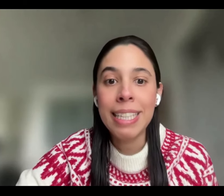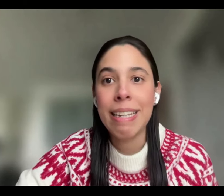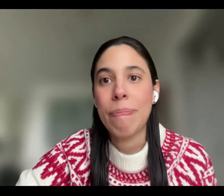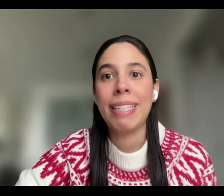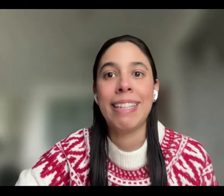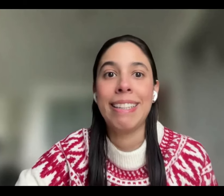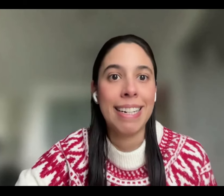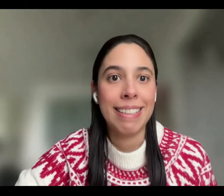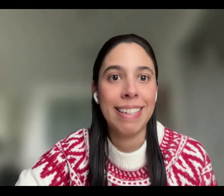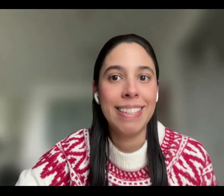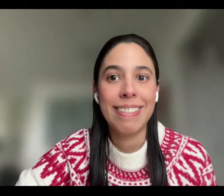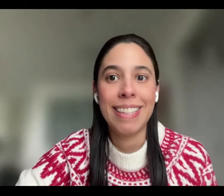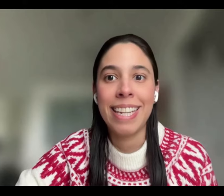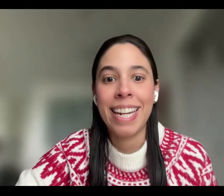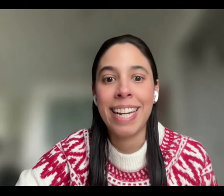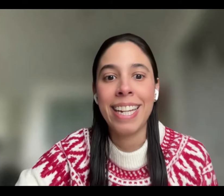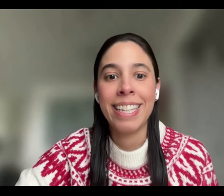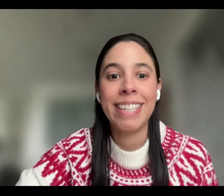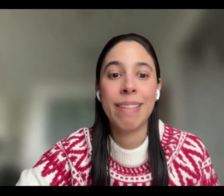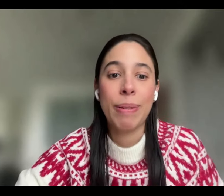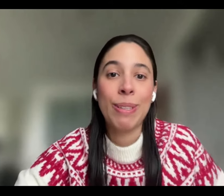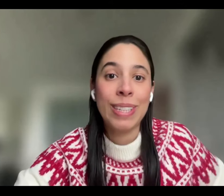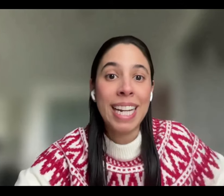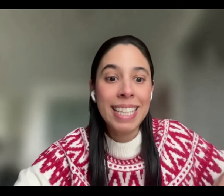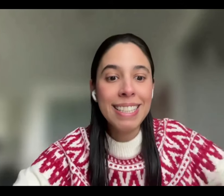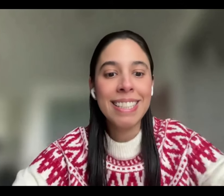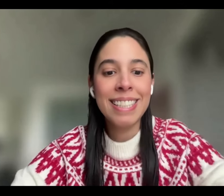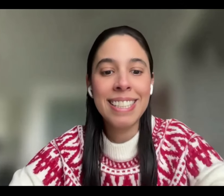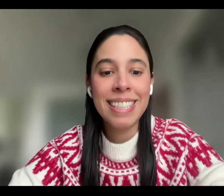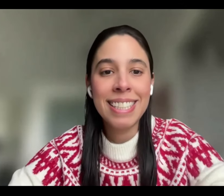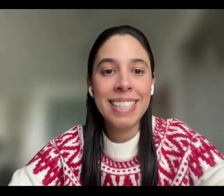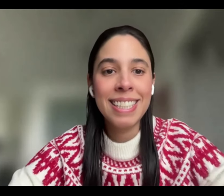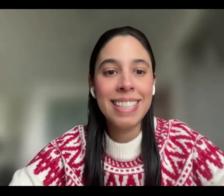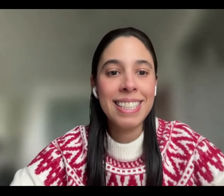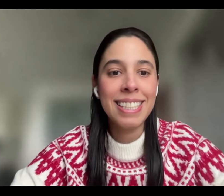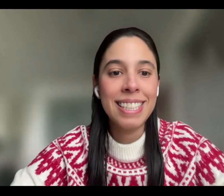saludar a nuestros participantes y presentarse. No sé si quiere iniciar de pronto, Nata.